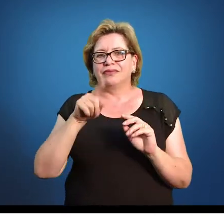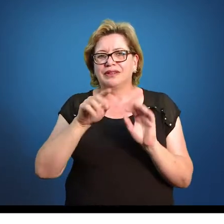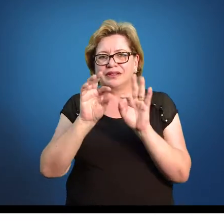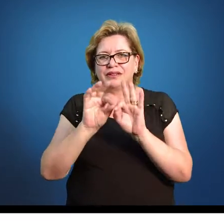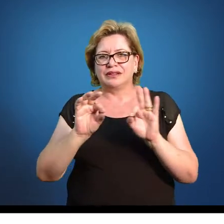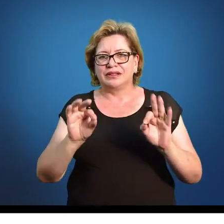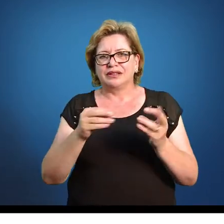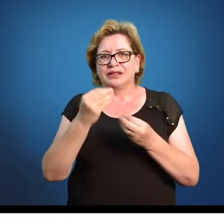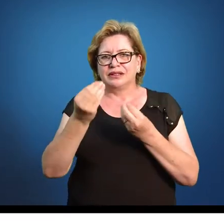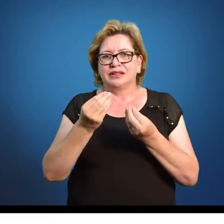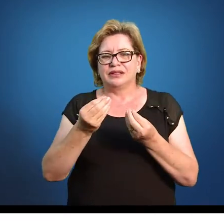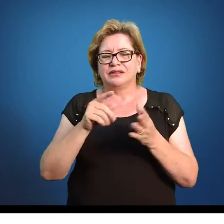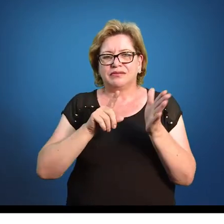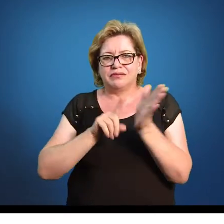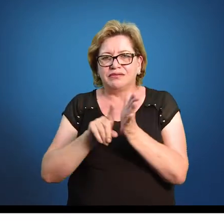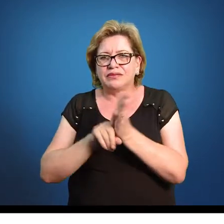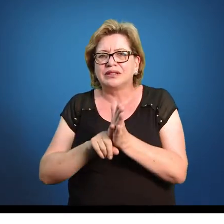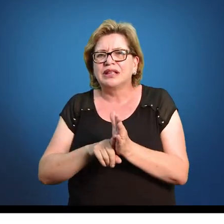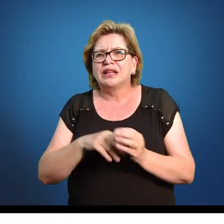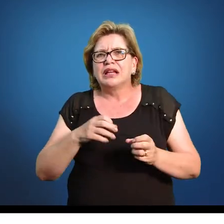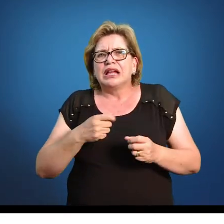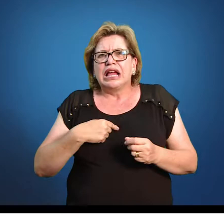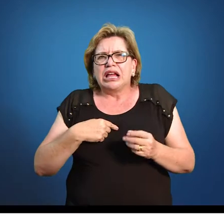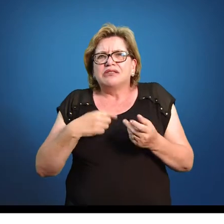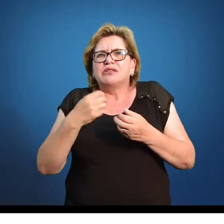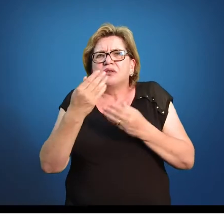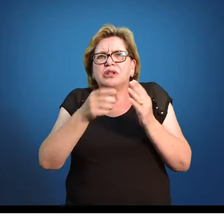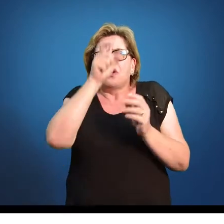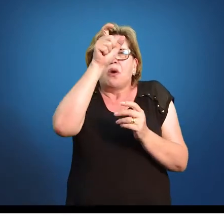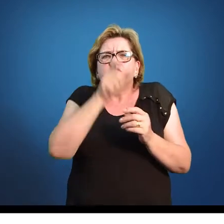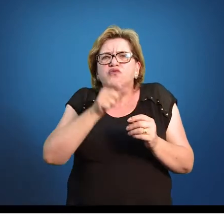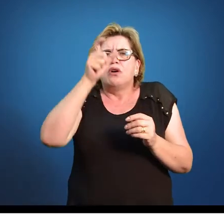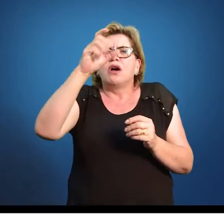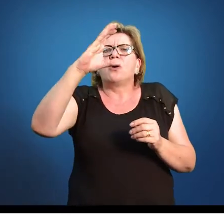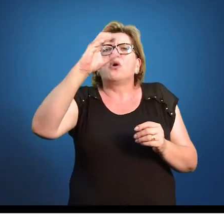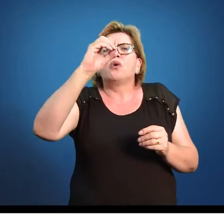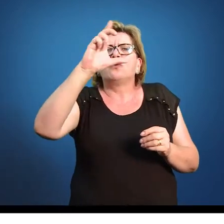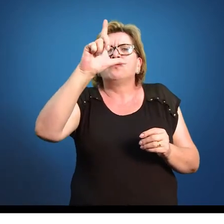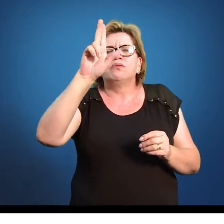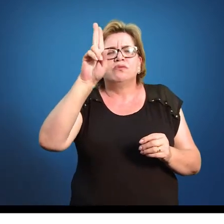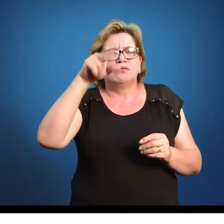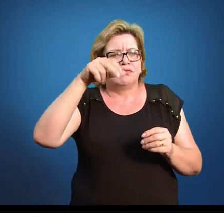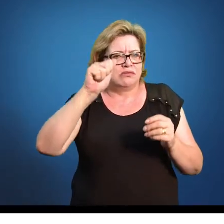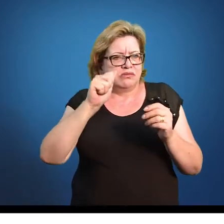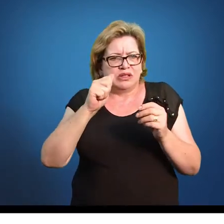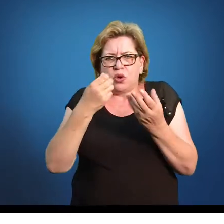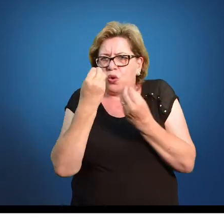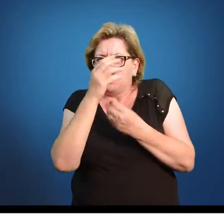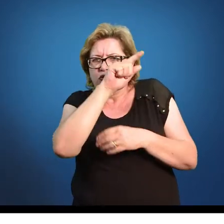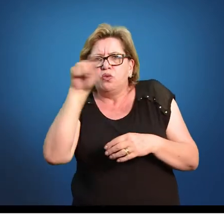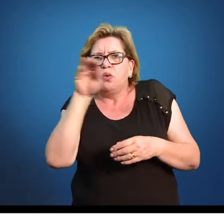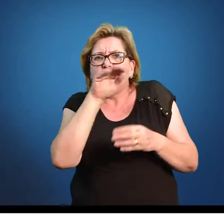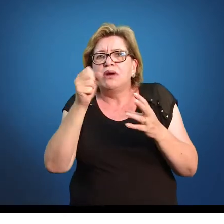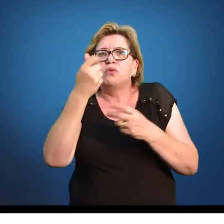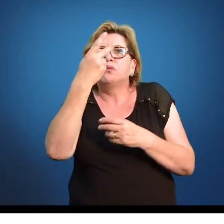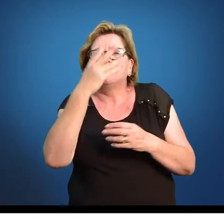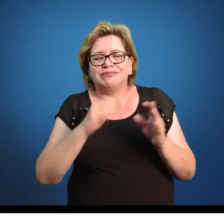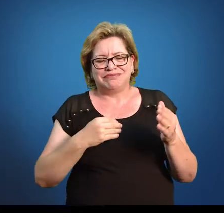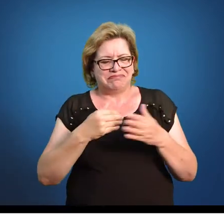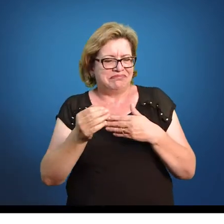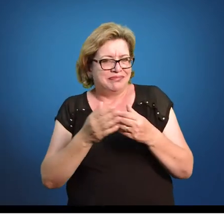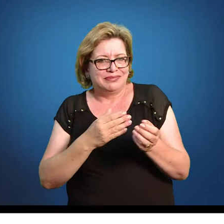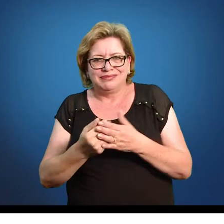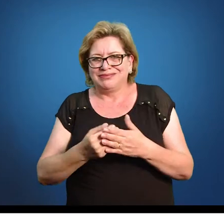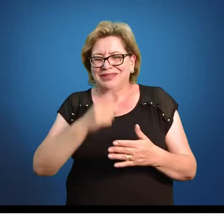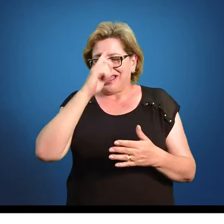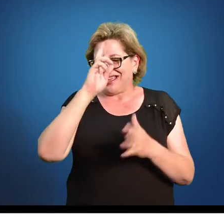muito comum perguntar, professor, eu tenho que ajeitar em quantas colunas, linha? Isso também não é um problema. Não tem nada que